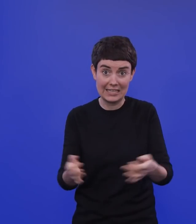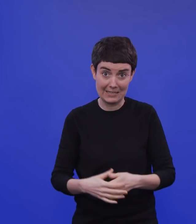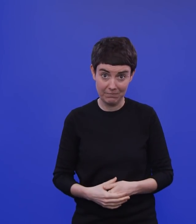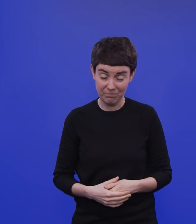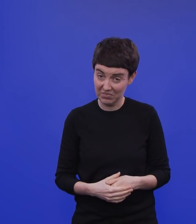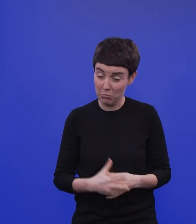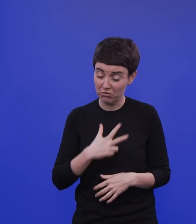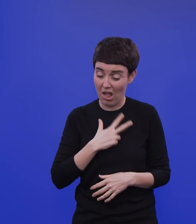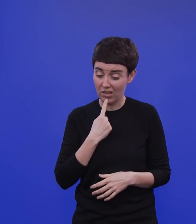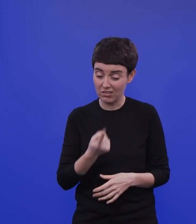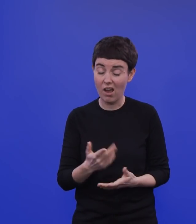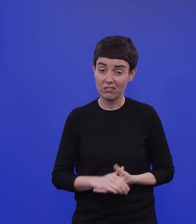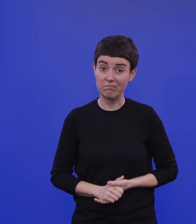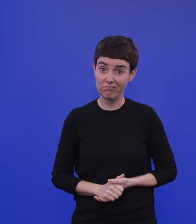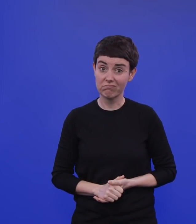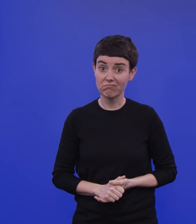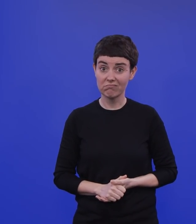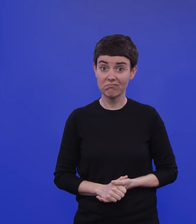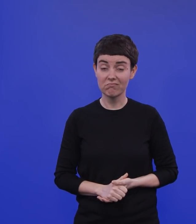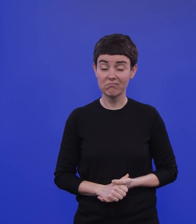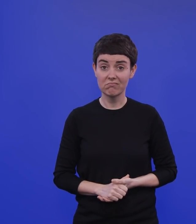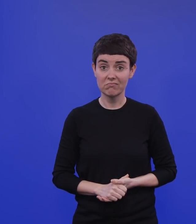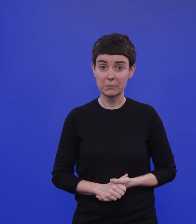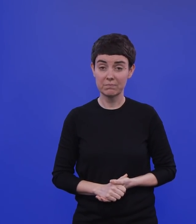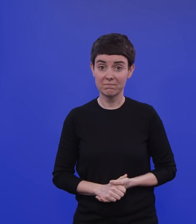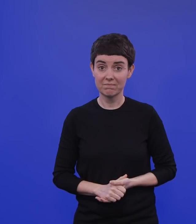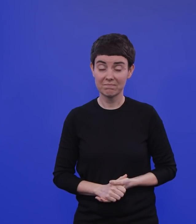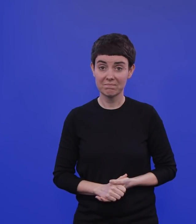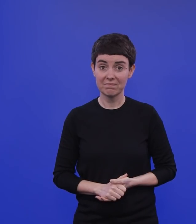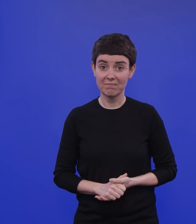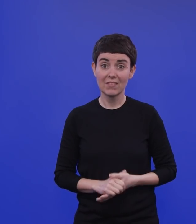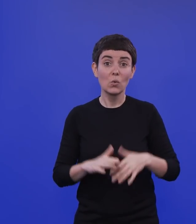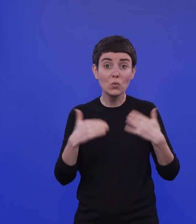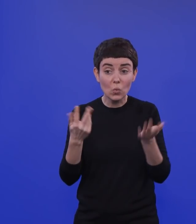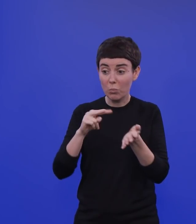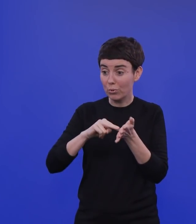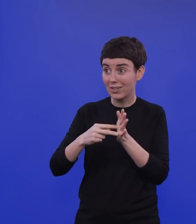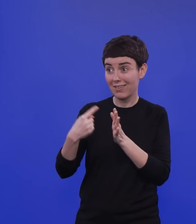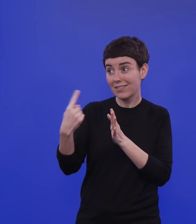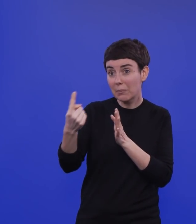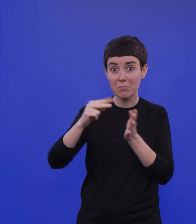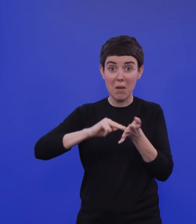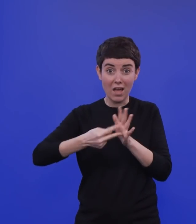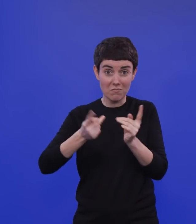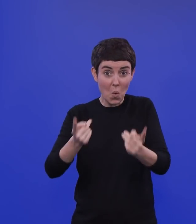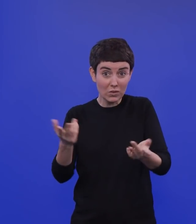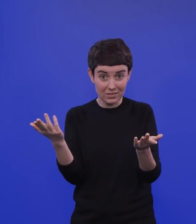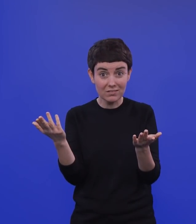einfach in dieser Härte auch mal sagen. Und damit muss man planen. Und daher, sagen wir mal, der